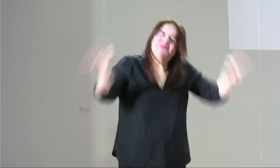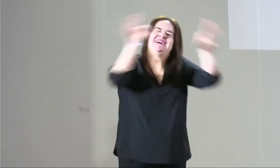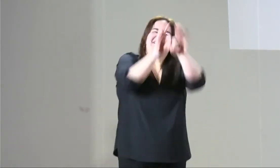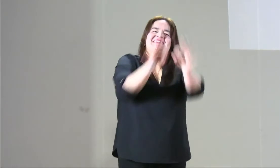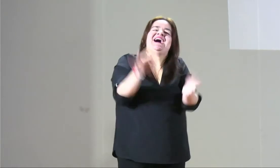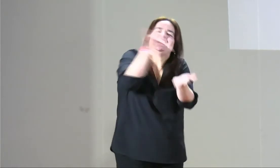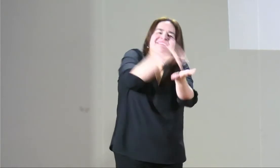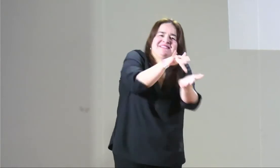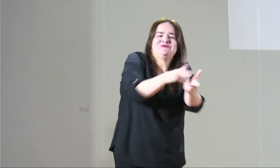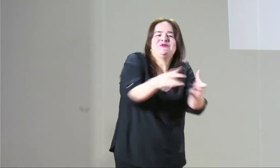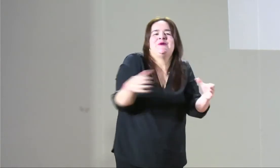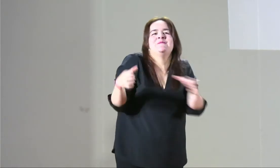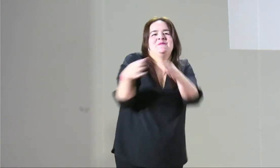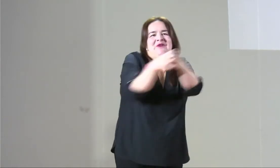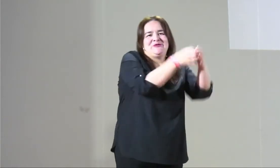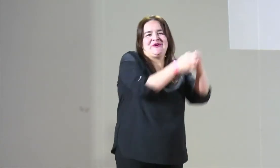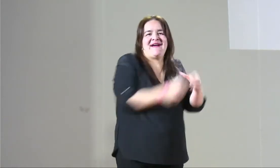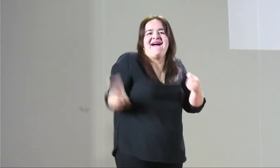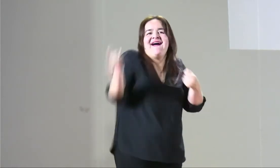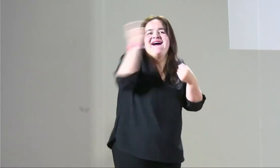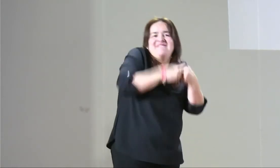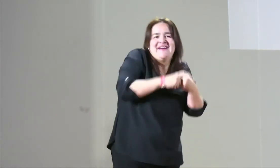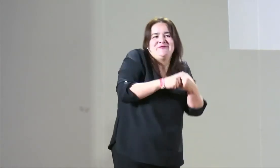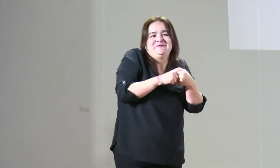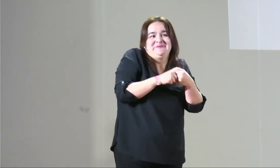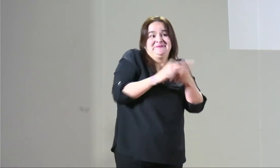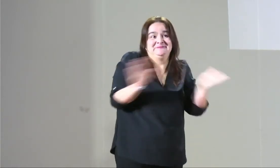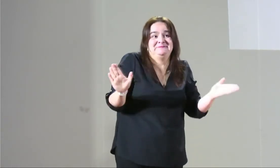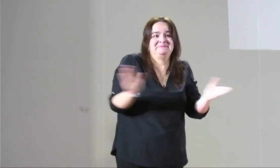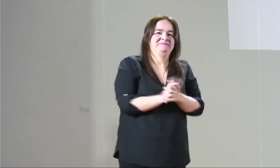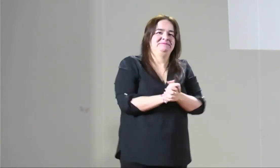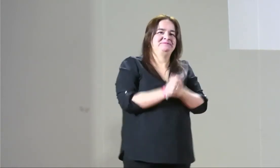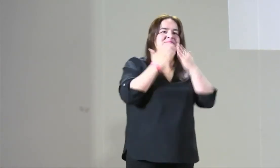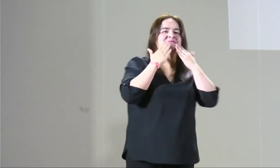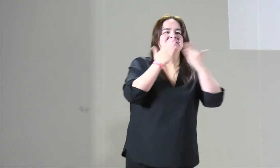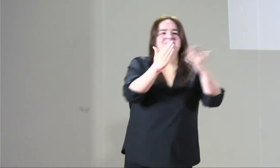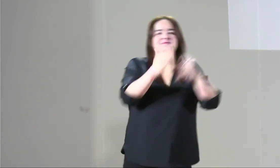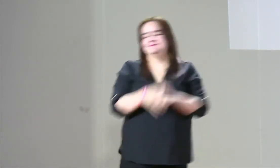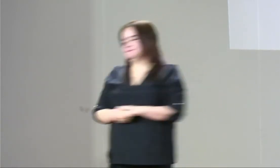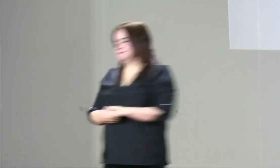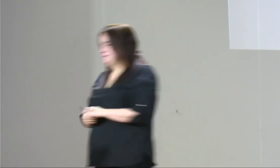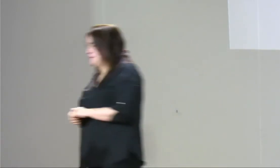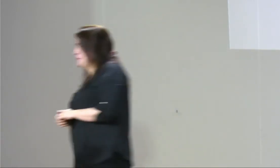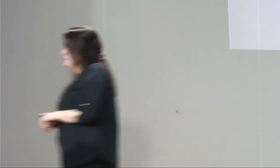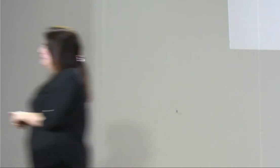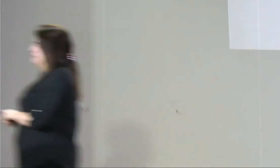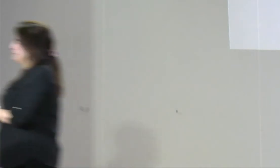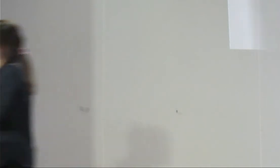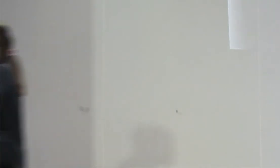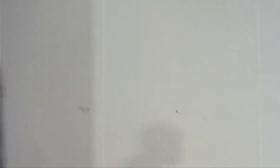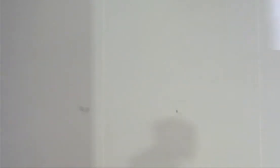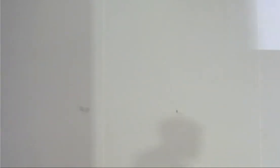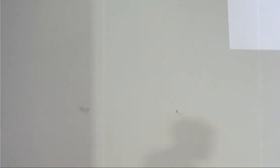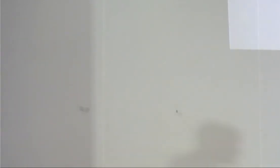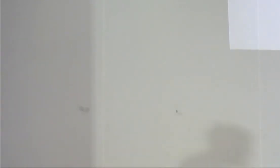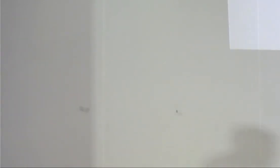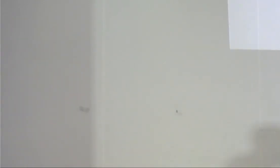nivel internacional y todo es una cadena. Por eso les digo, es importante que ustedes se afilien a las asociaciones.